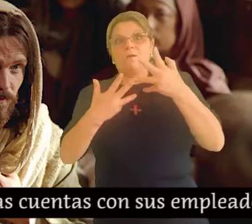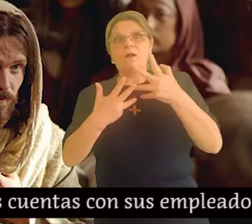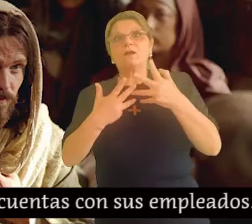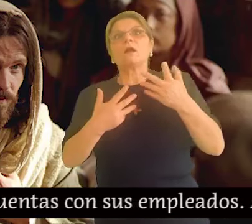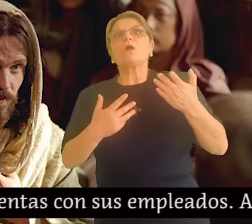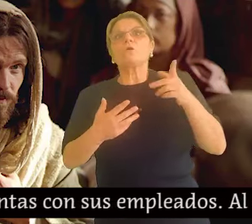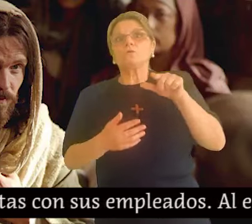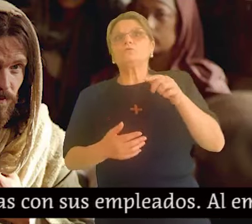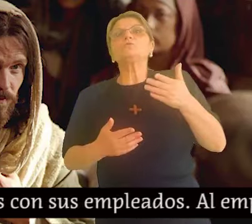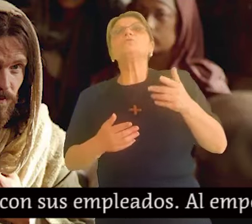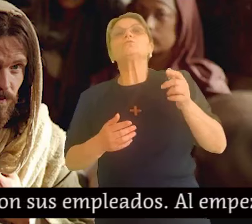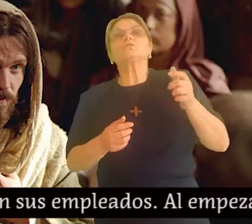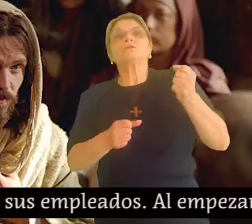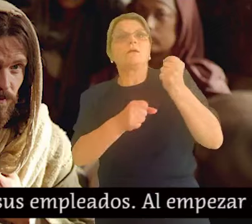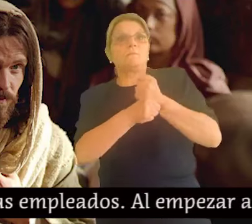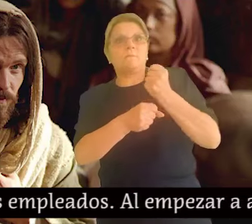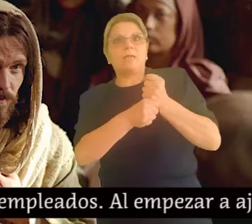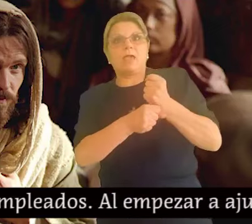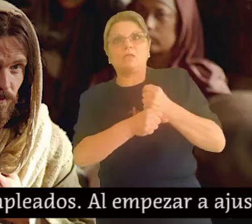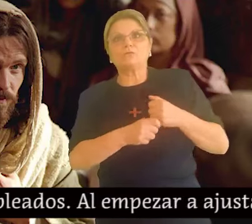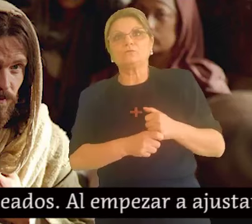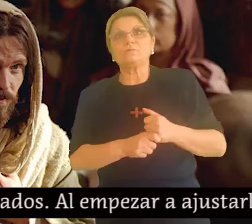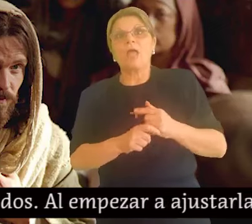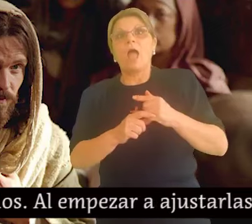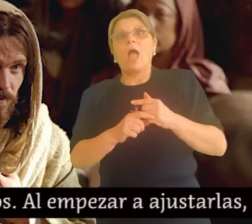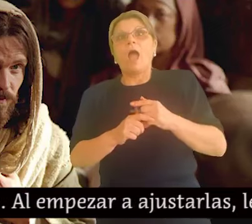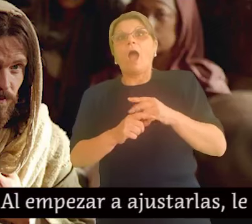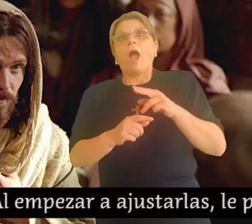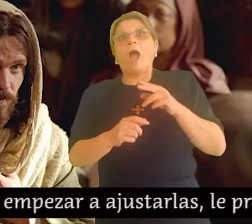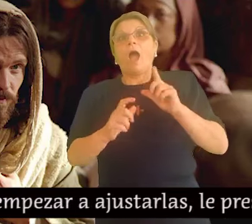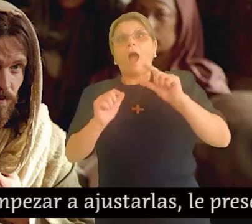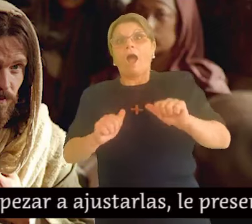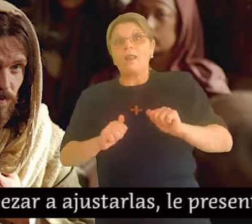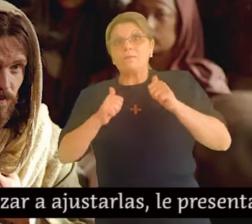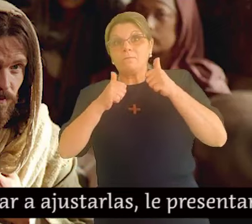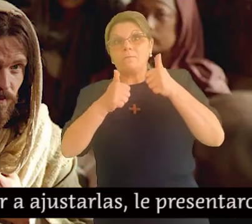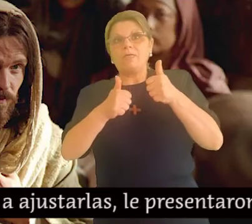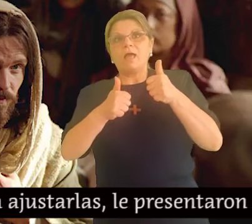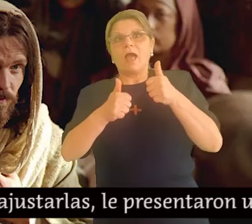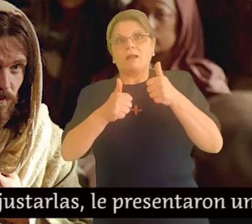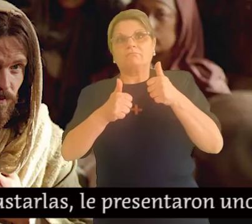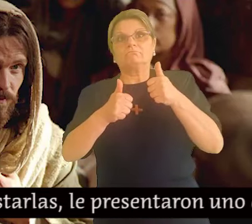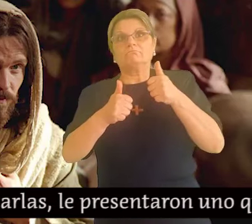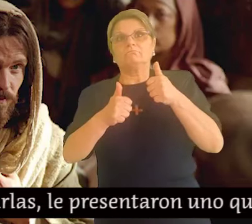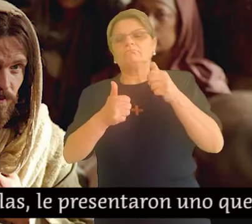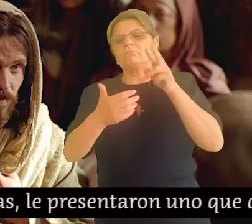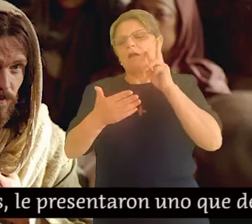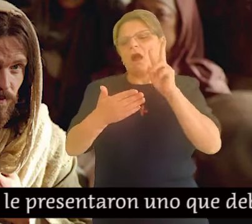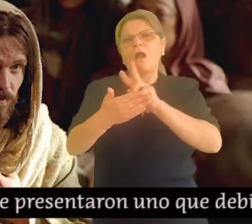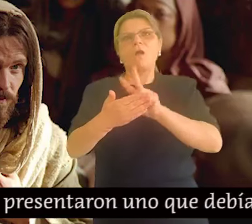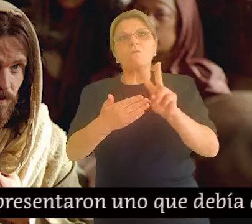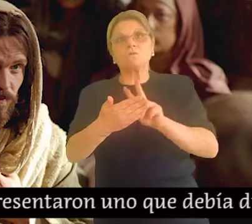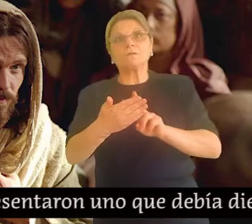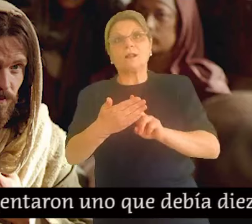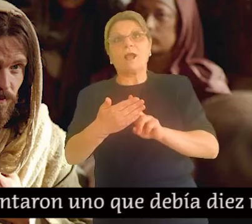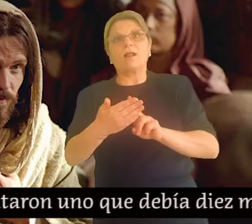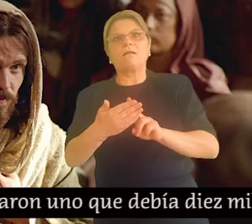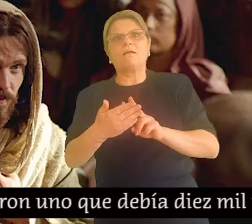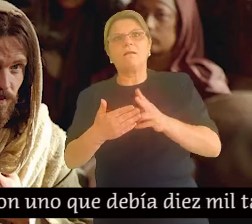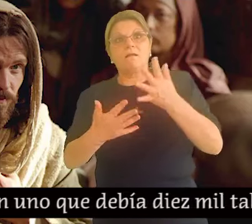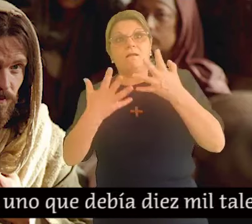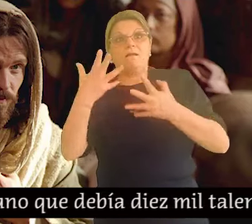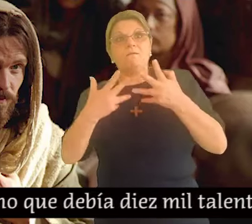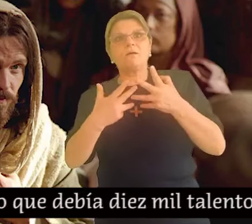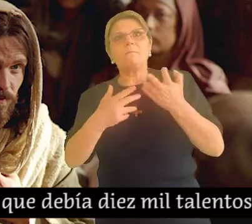perdonar? ¿Hasta siete veces? Jesús le contesta No te digo hasta siete veces,